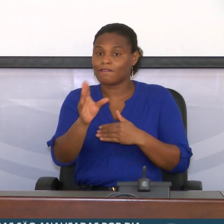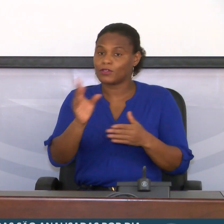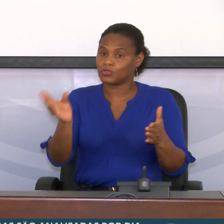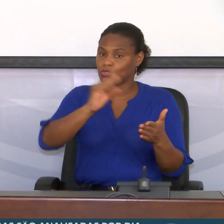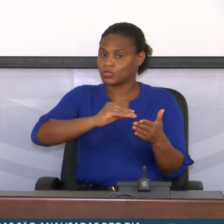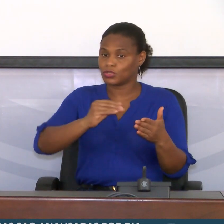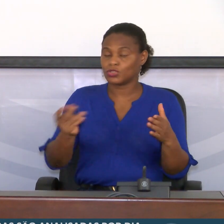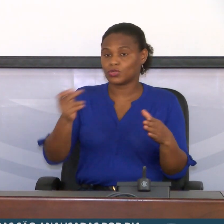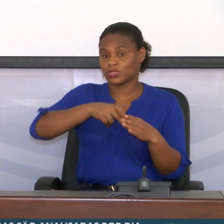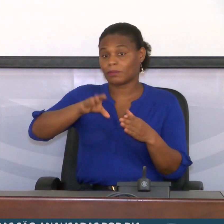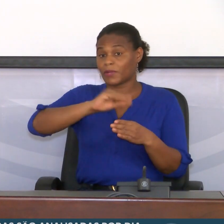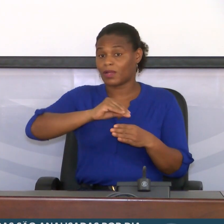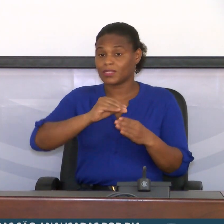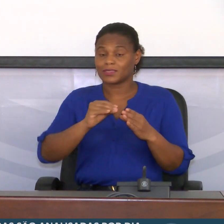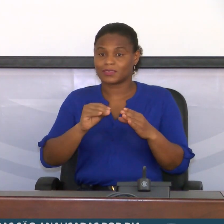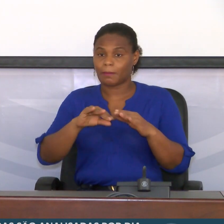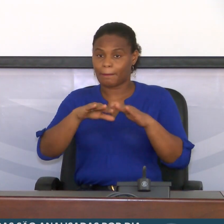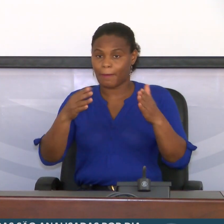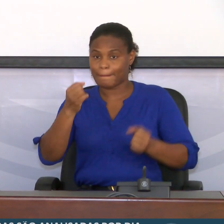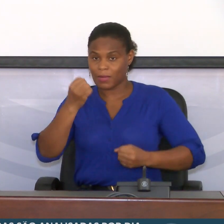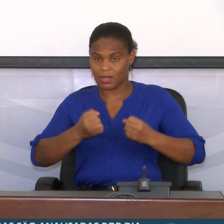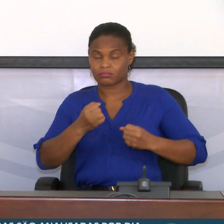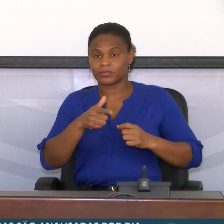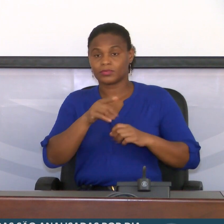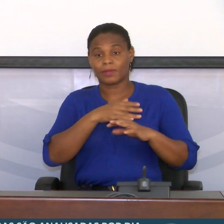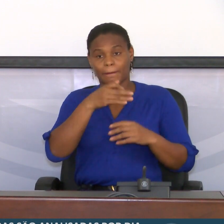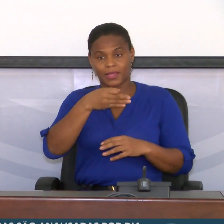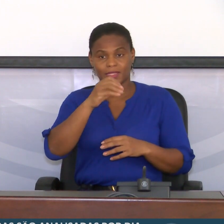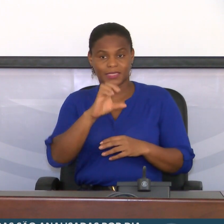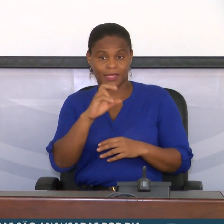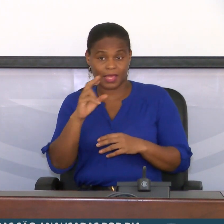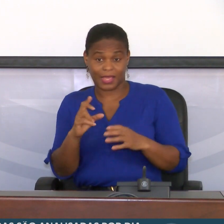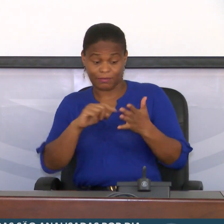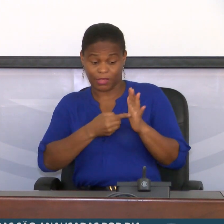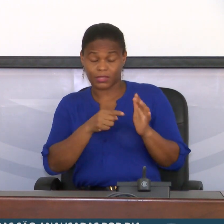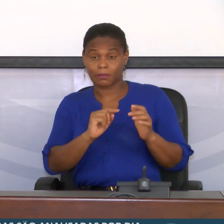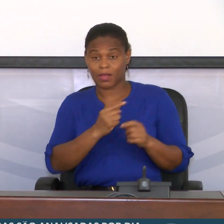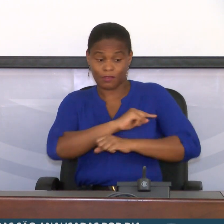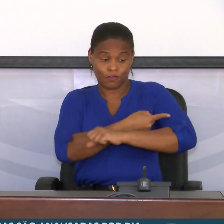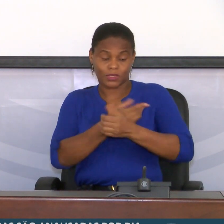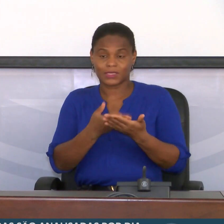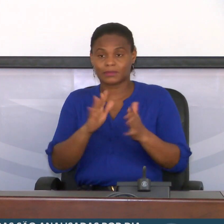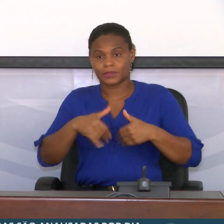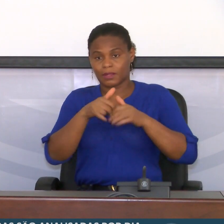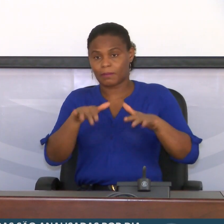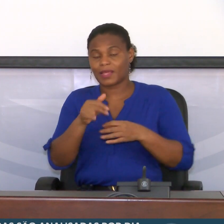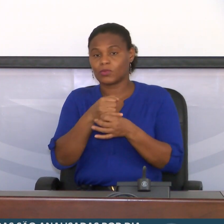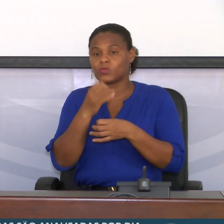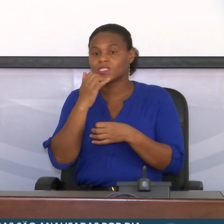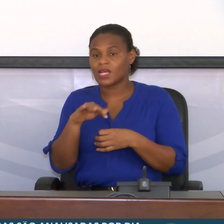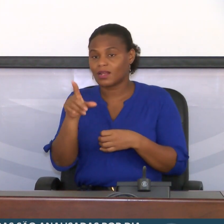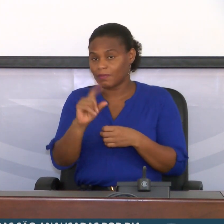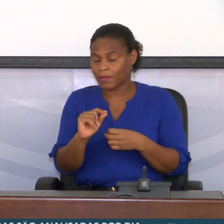aparelhos de PCR para reforçar a praia, o sal e